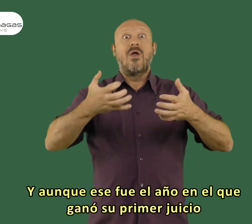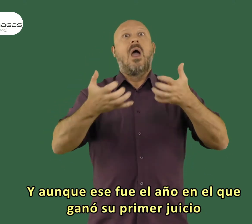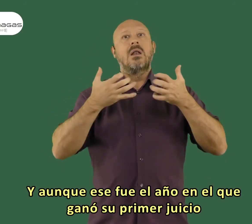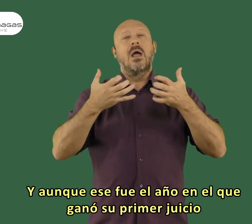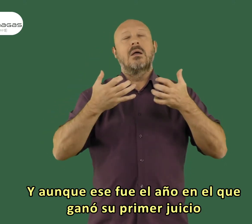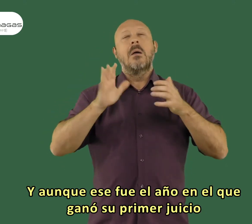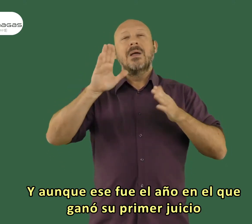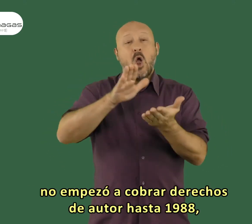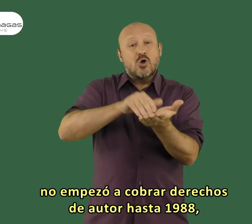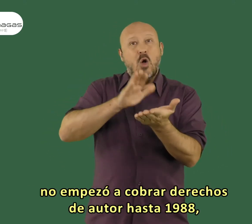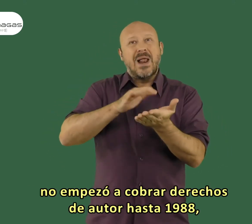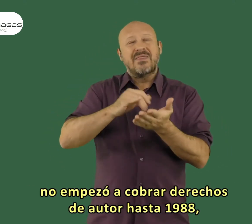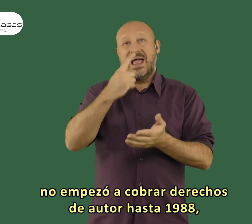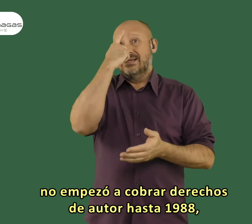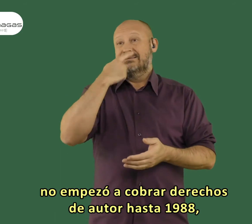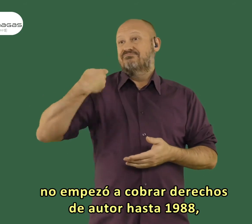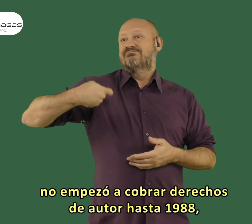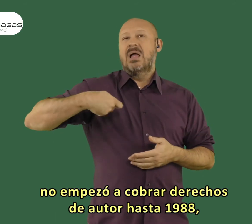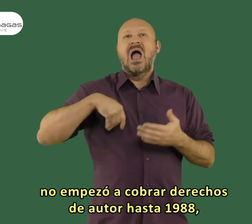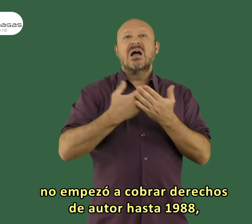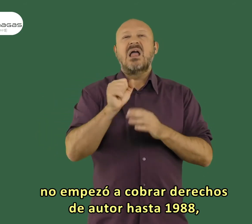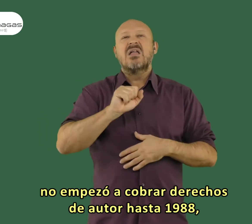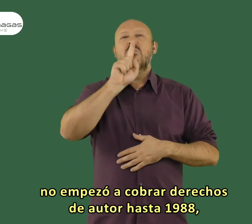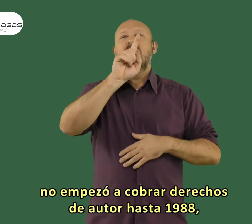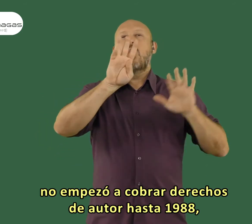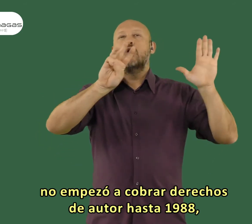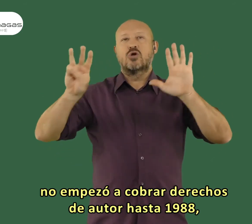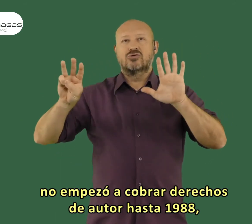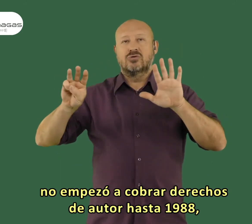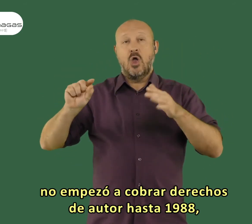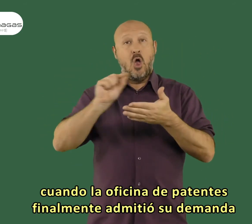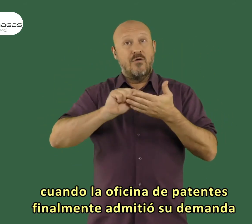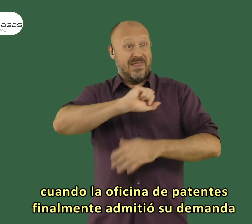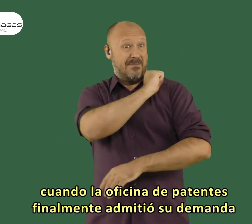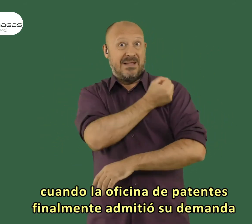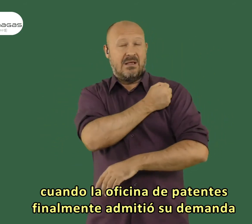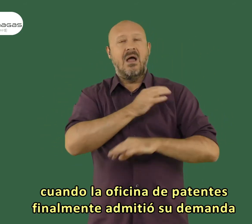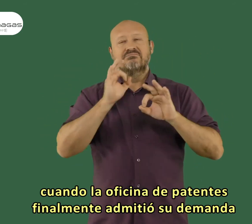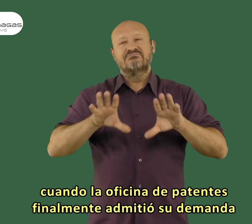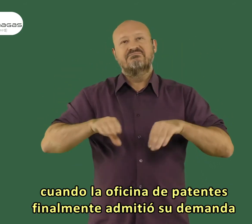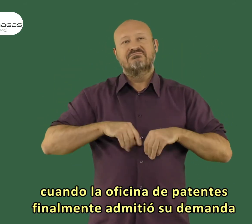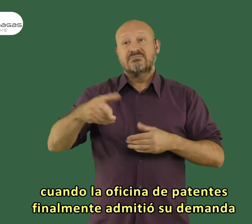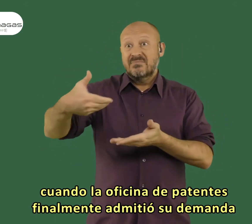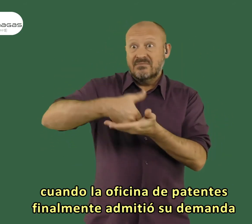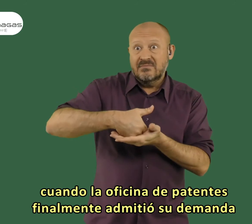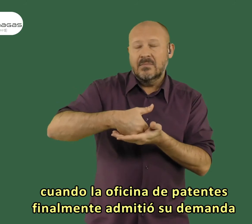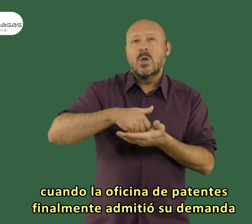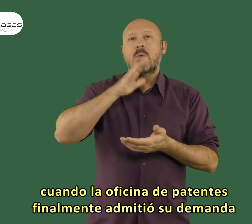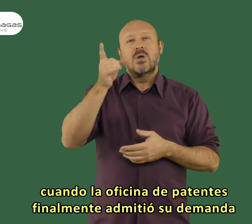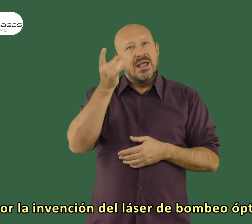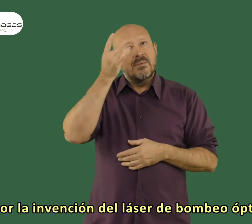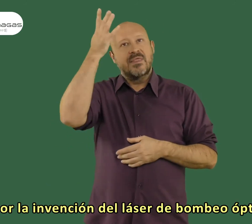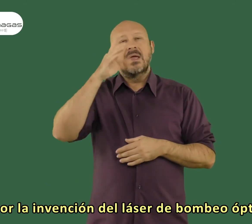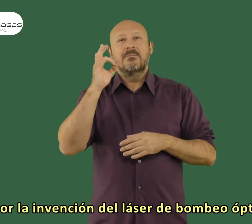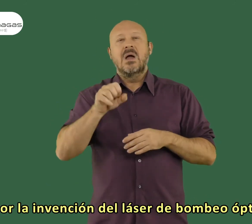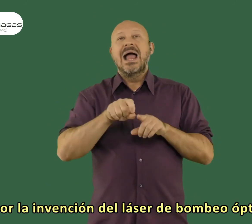año en el que ganó su primer juicio, no empezó a cobrar derechos de autor hasta 1988, cuando la Oficina de Patentes finalmente admitió